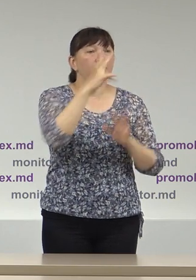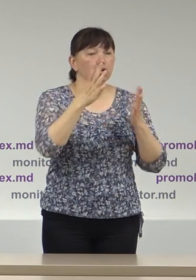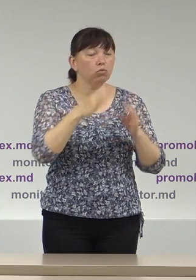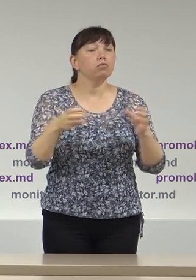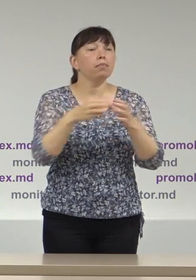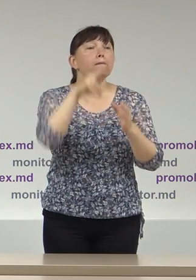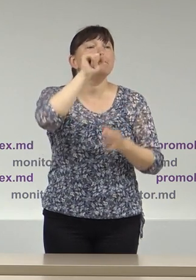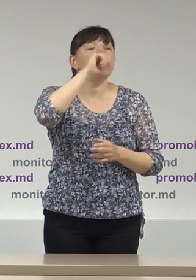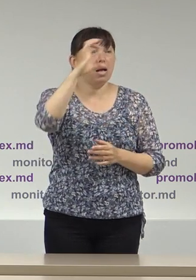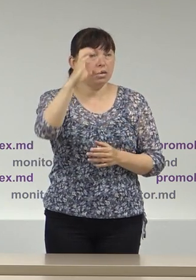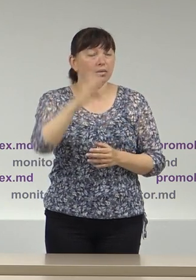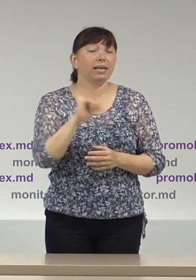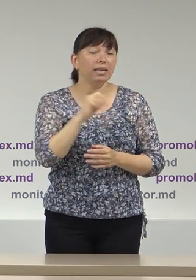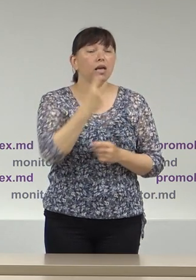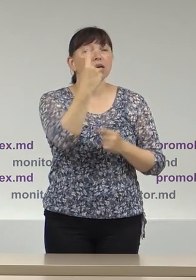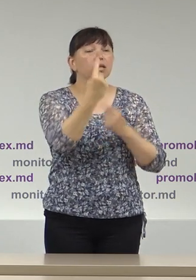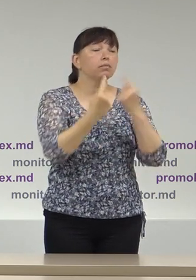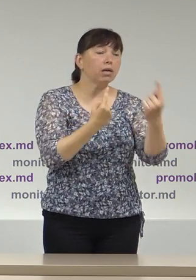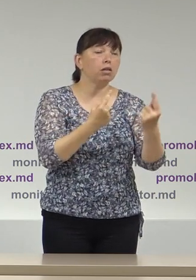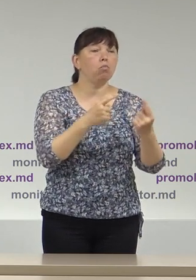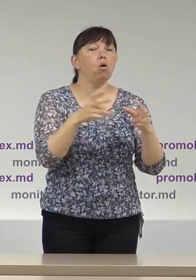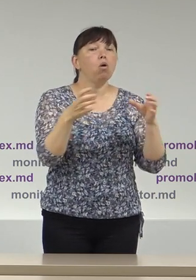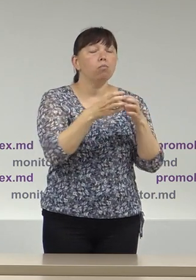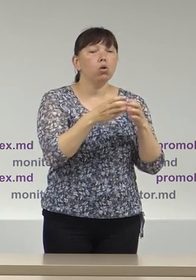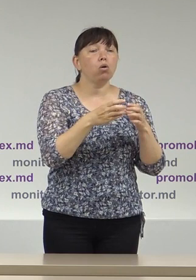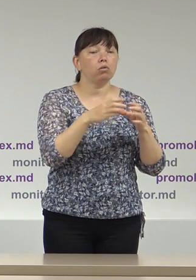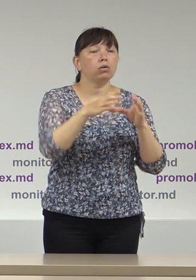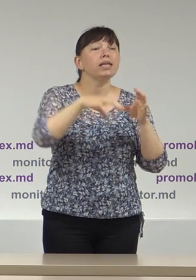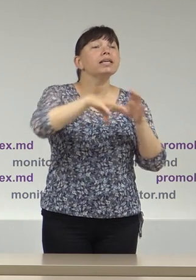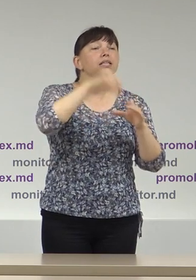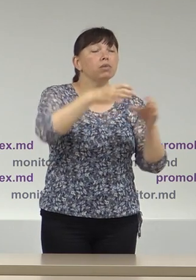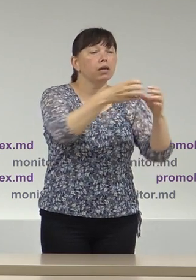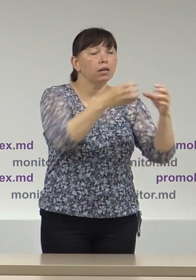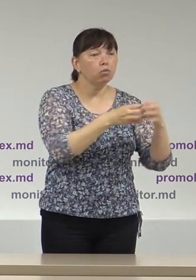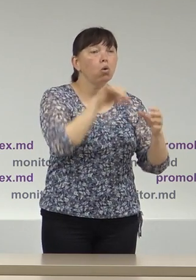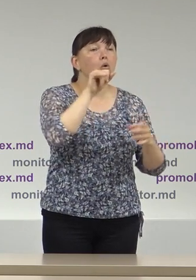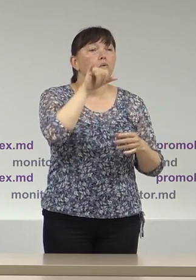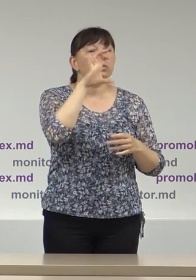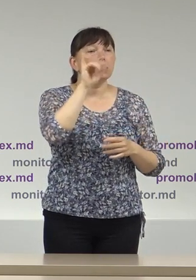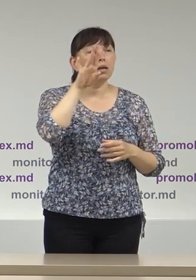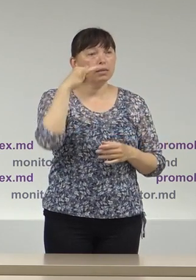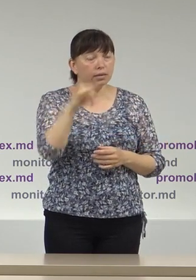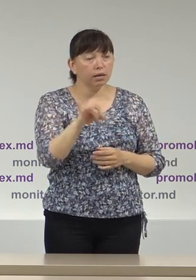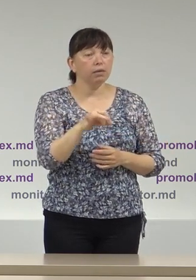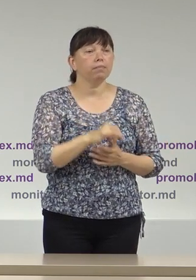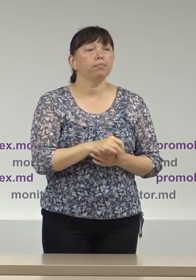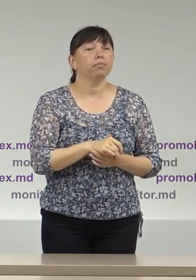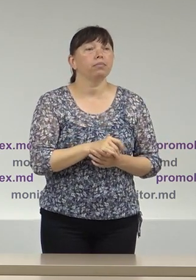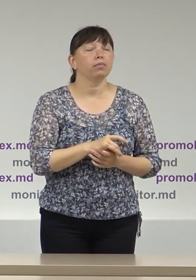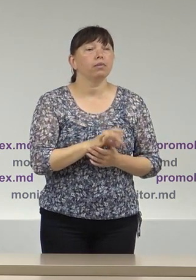Partidul PAS și câte un caz de către blocul electoral Renato Sate și